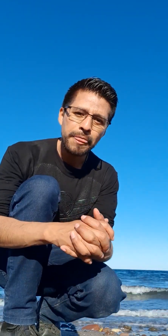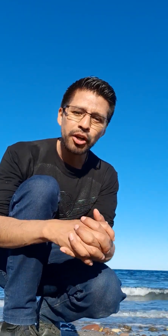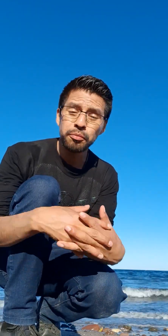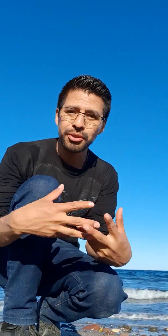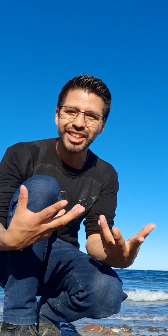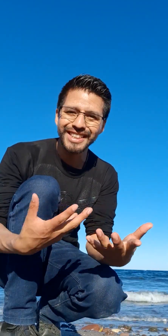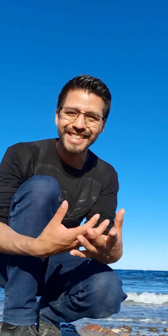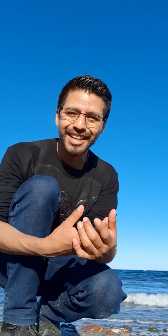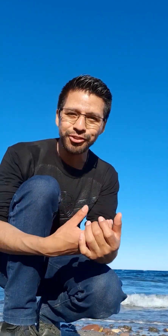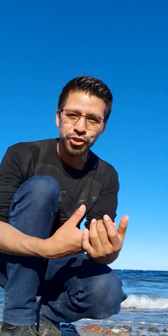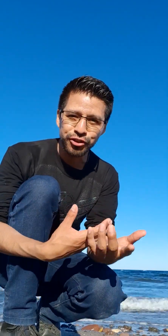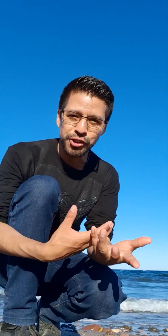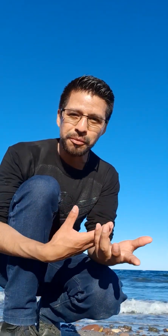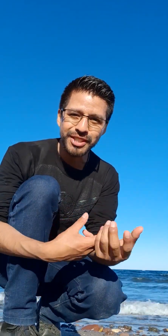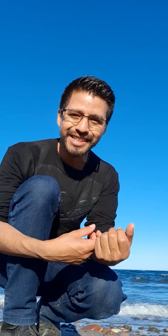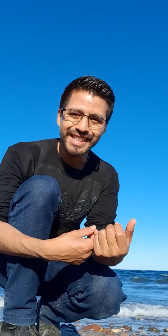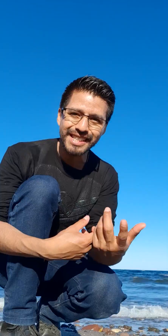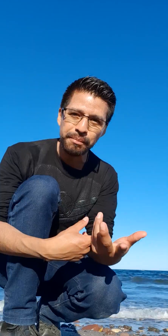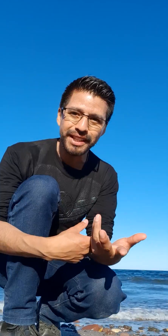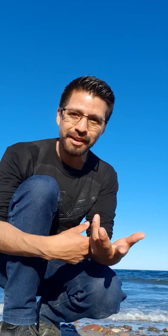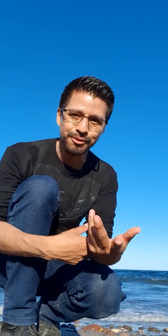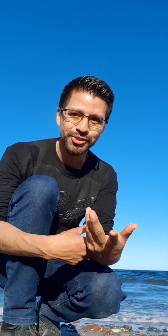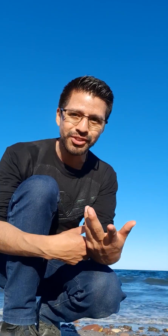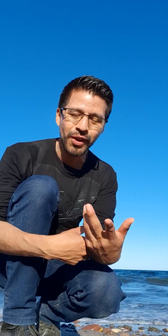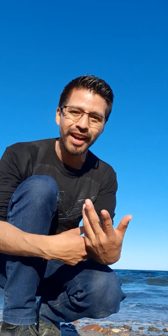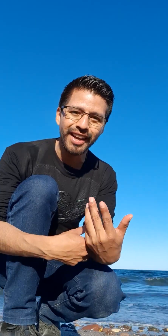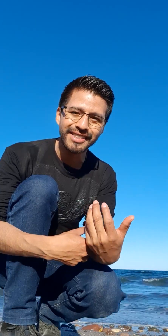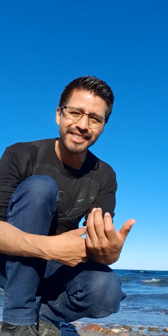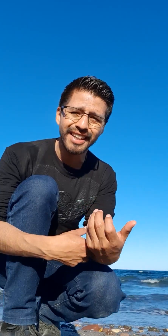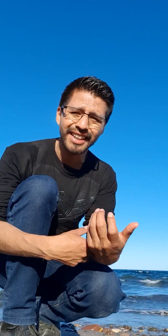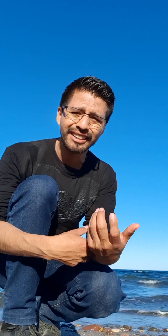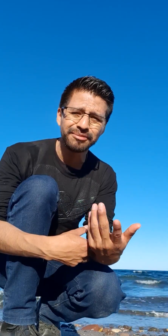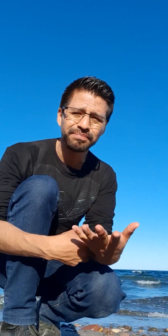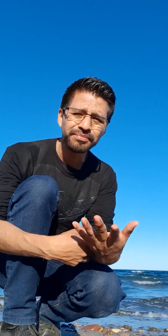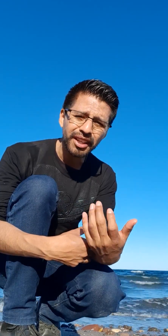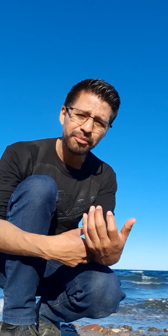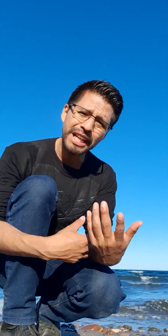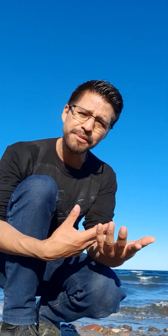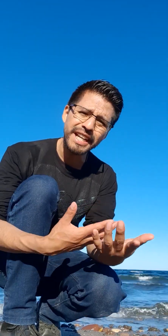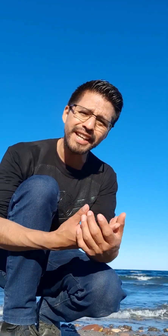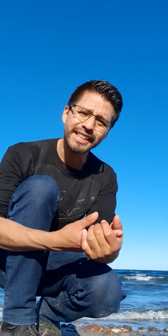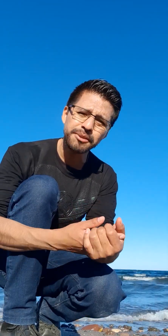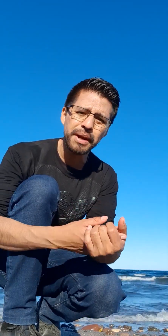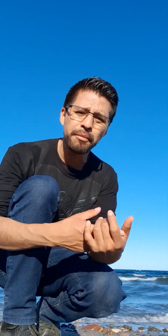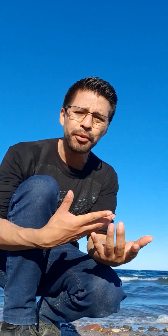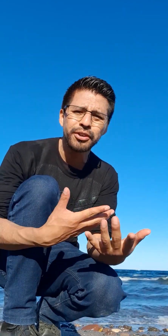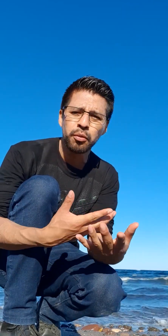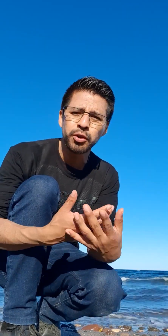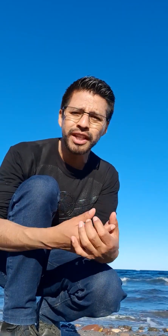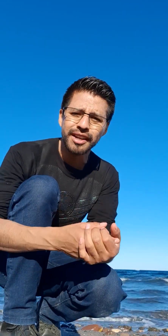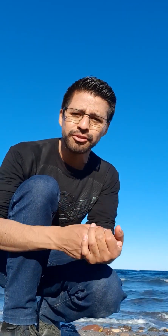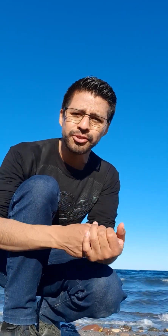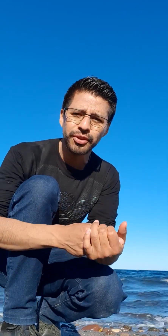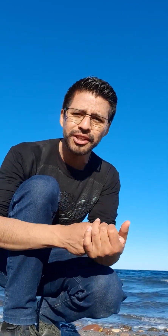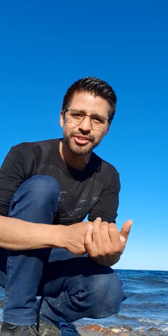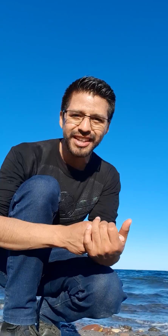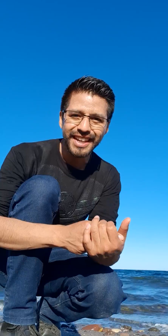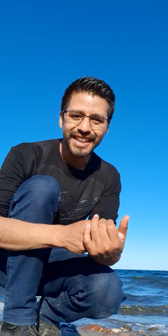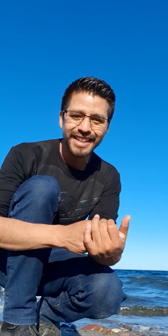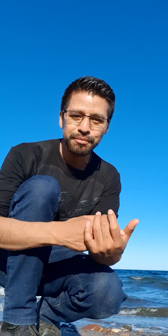Lo importante es de que nosotros como oyentes aprendamos todas las variantes para poder comunicarnos con ellos. Y